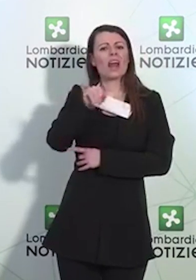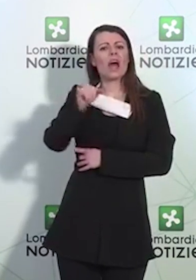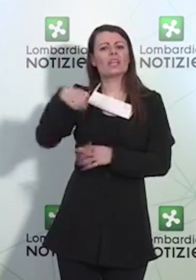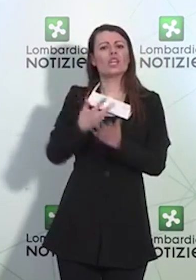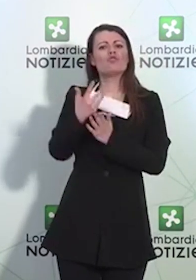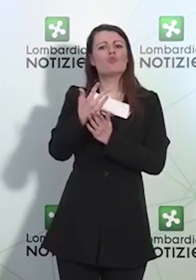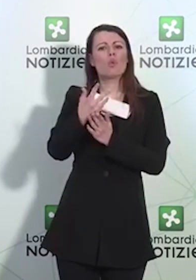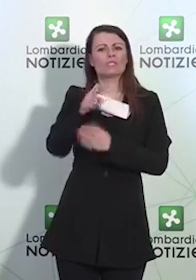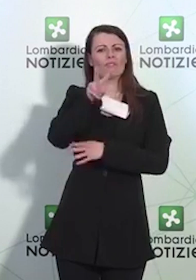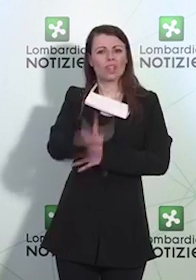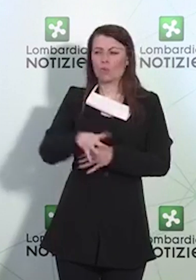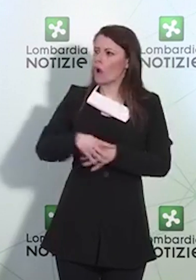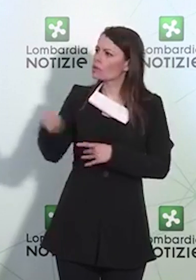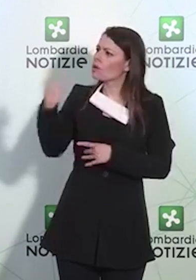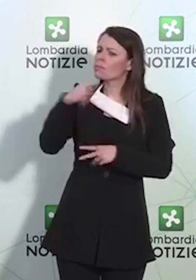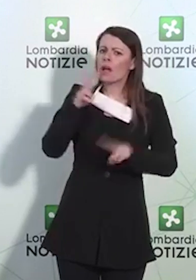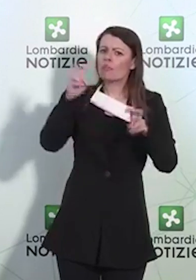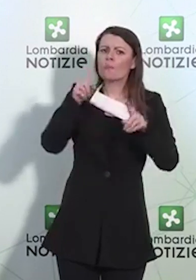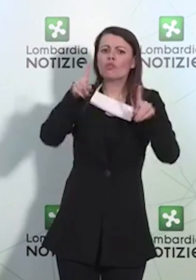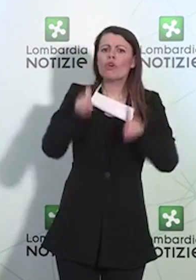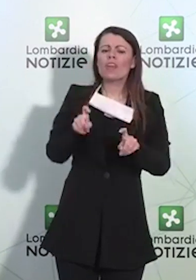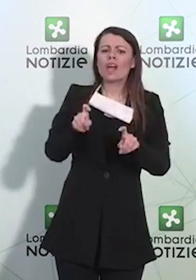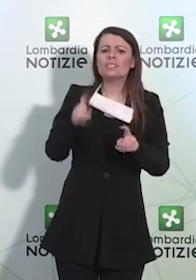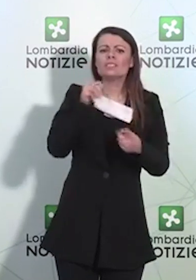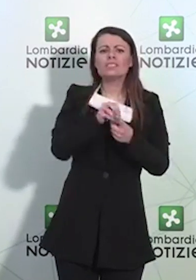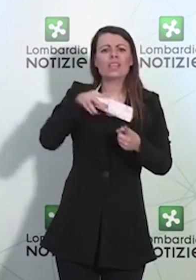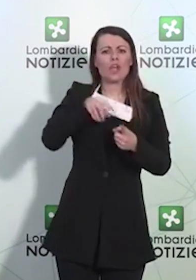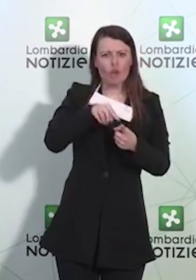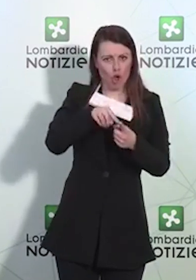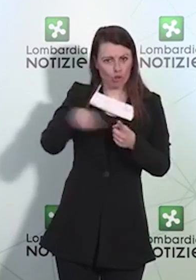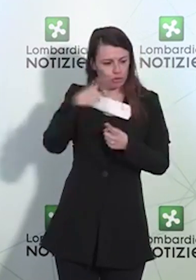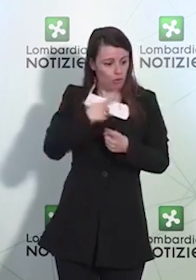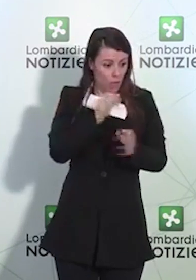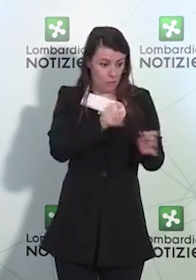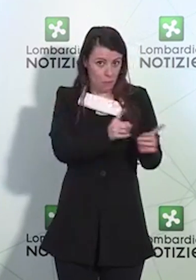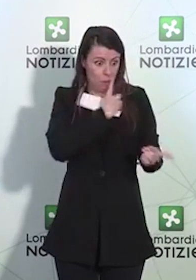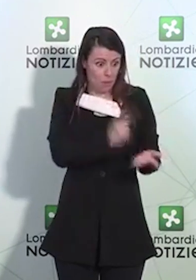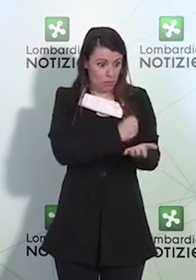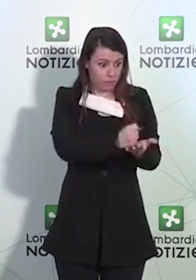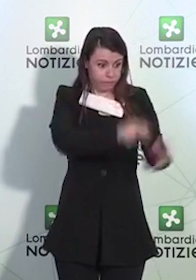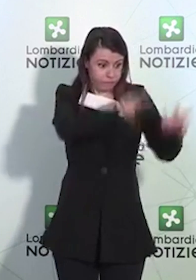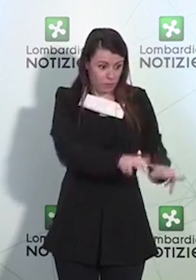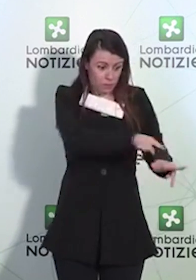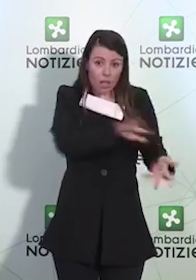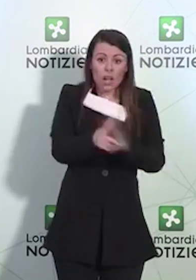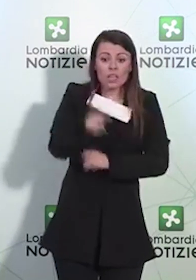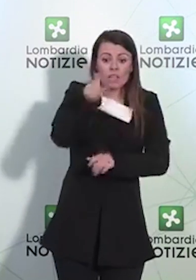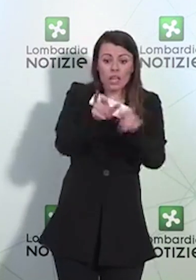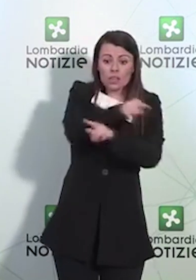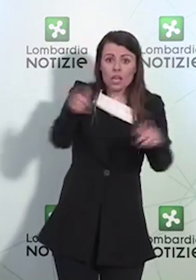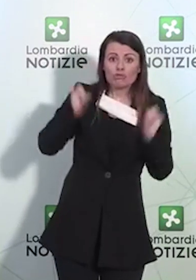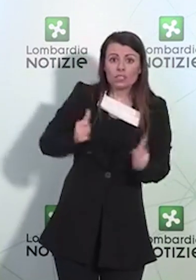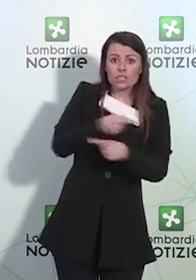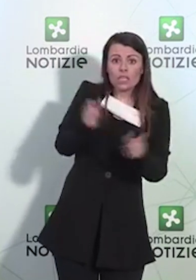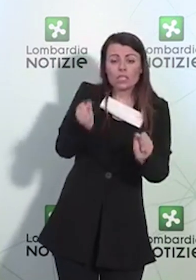sierologici, voi immaginate quando saranno validati che possono essere disponibili per i cittadini nei laboratori